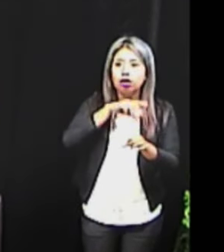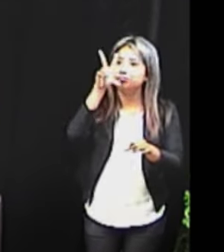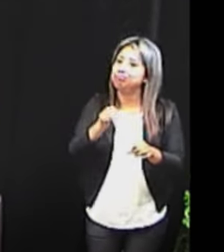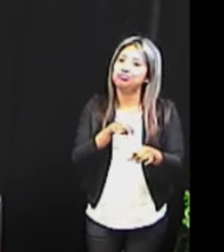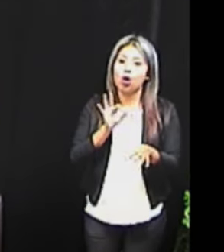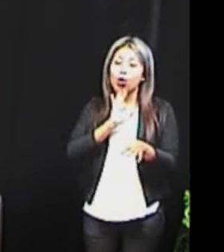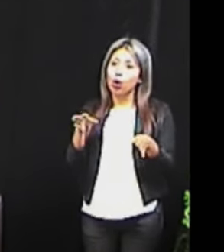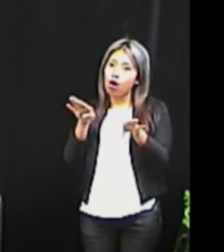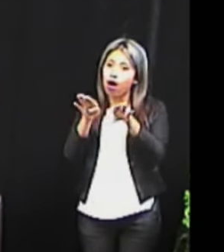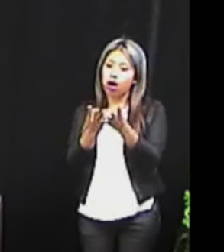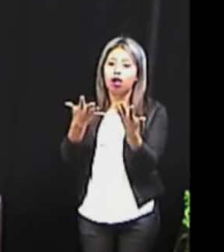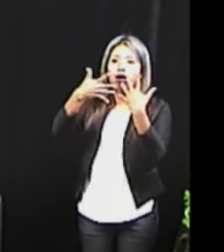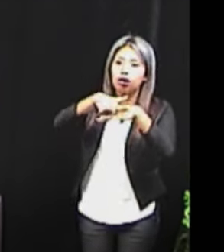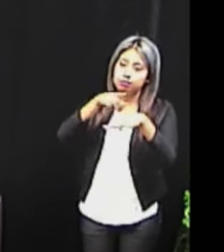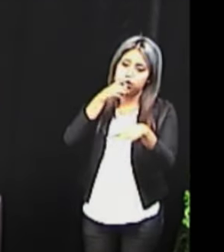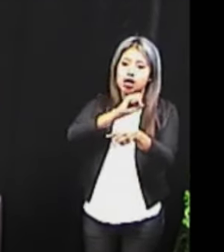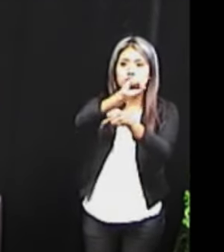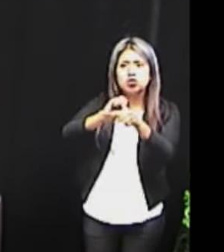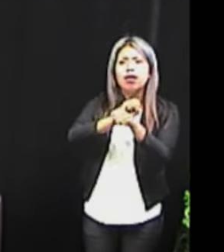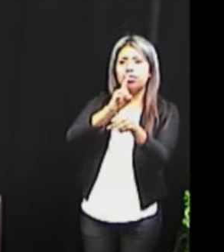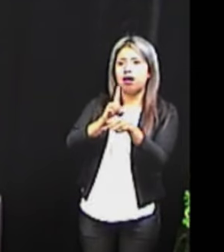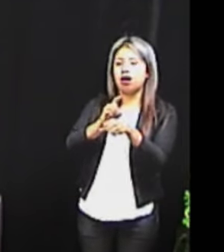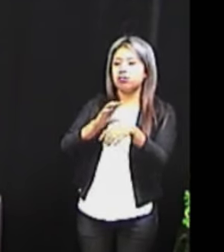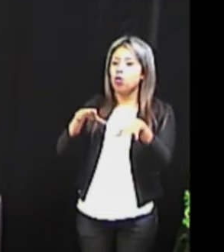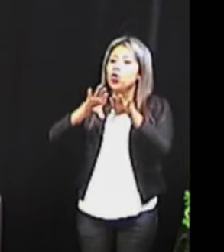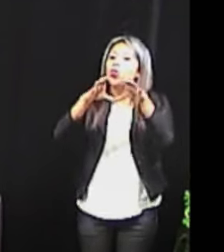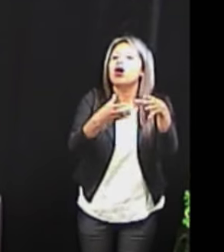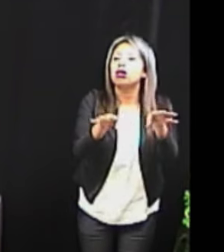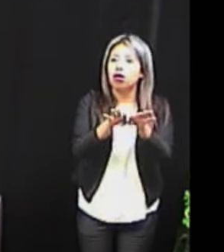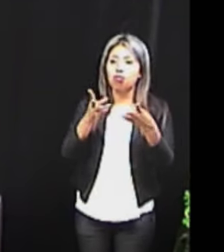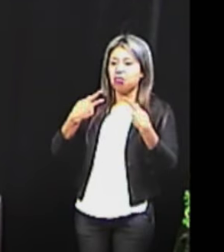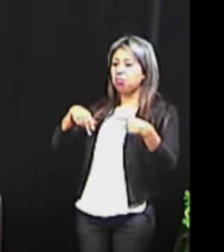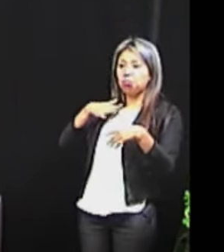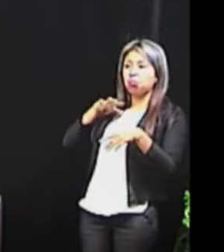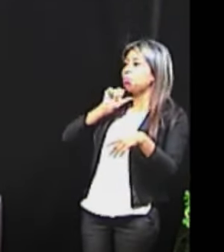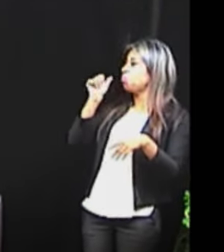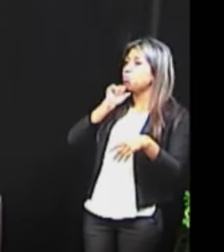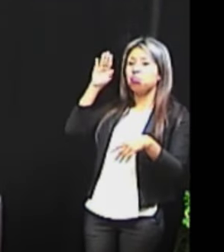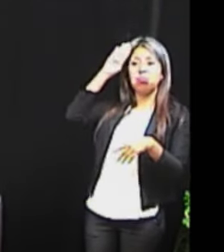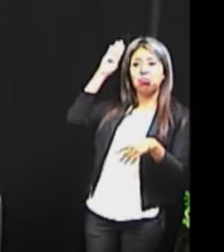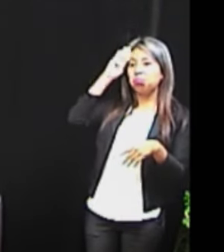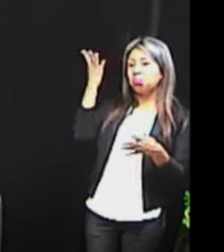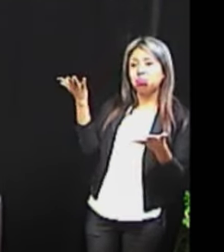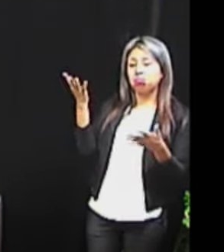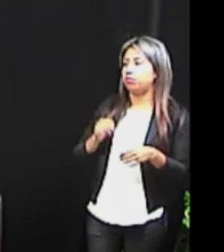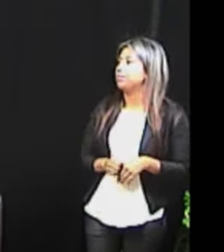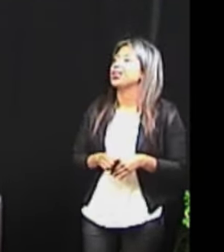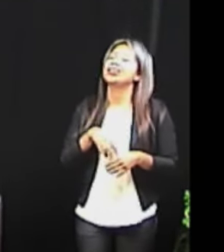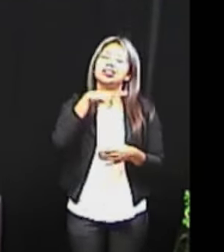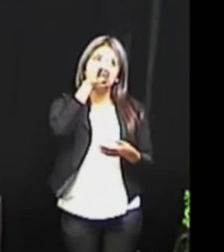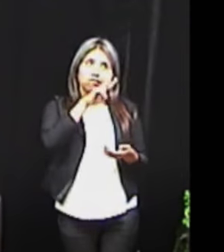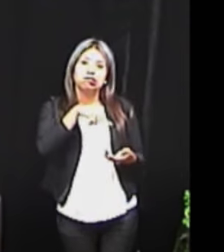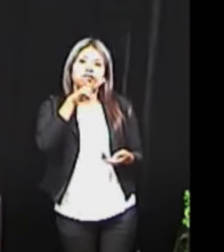integrarse a la sociedad y nosotros ni siquiera lo pensamos. Así es. En este